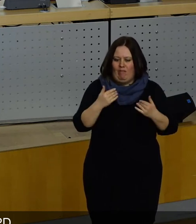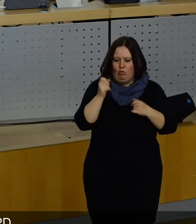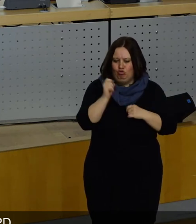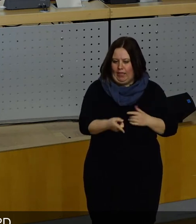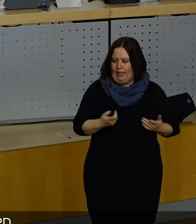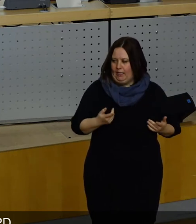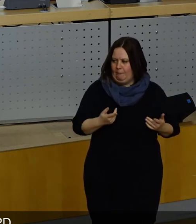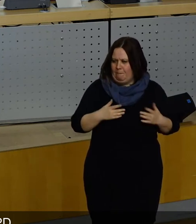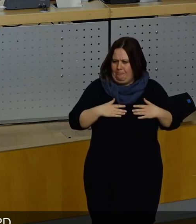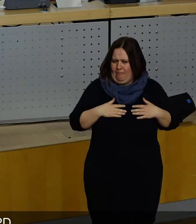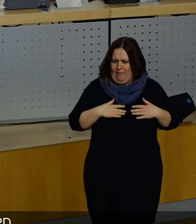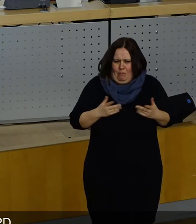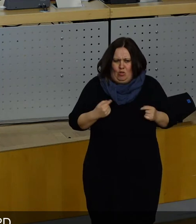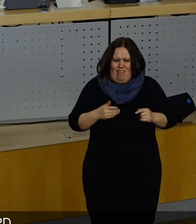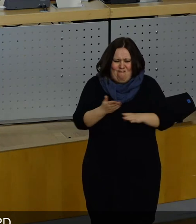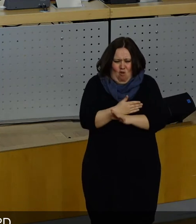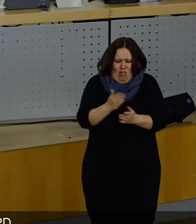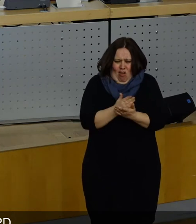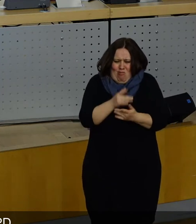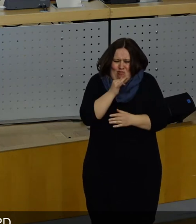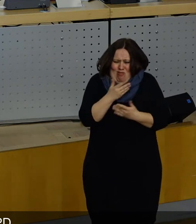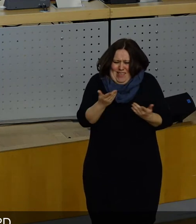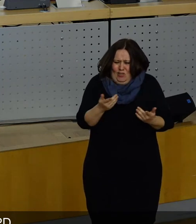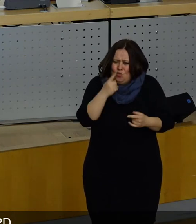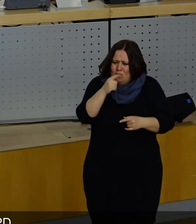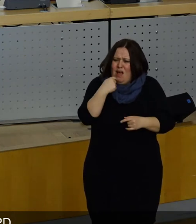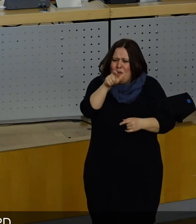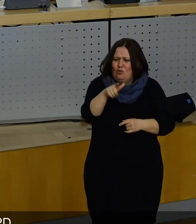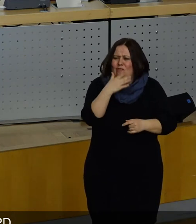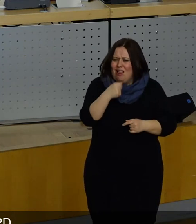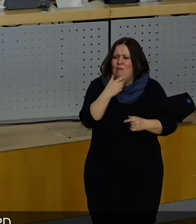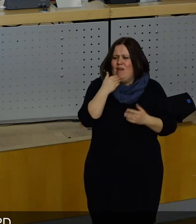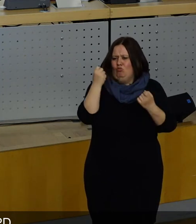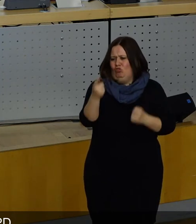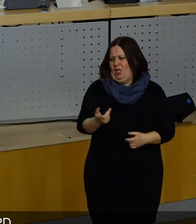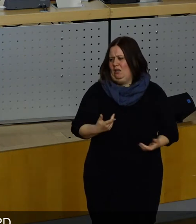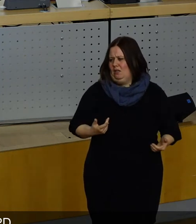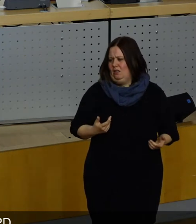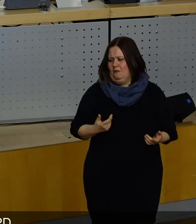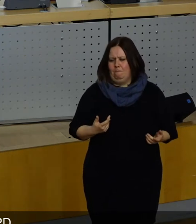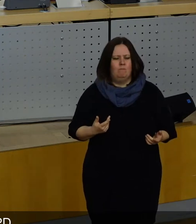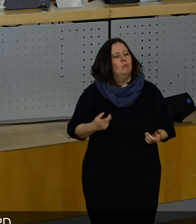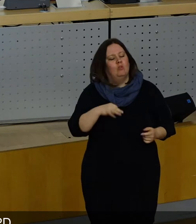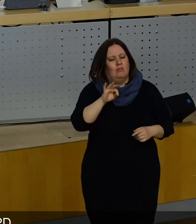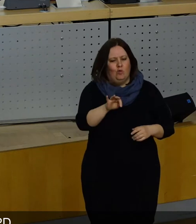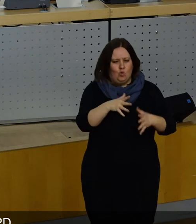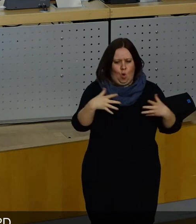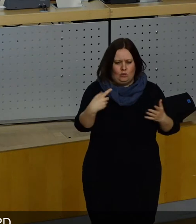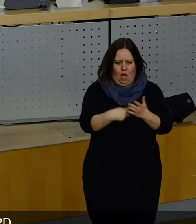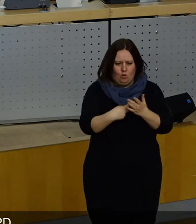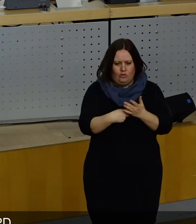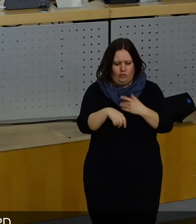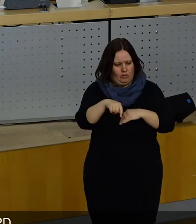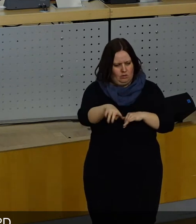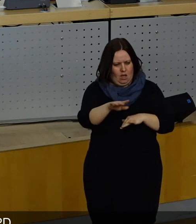Es gibt überhaupt keine Vorfestlegung auf irgendwelche Personen. Wir brauchen für die großen Herausforderungen,